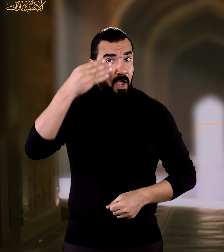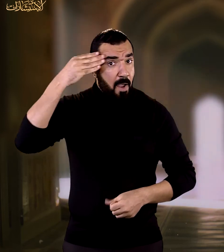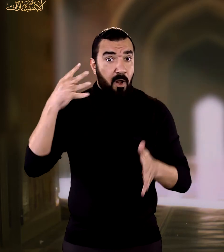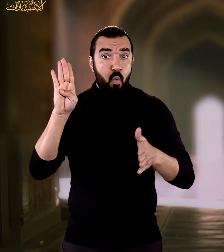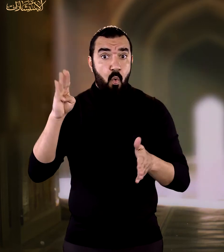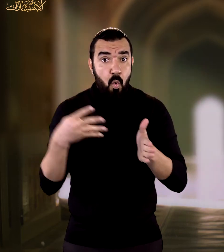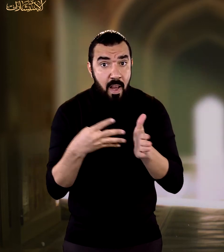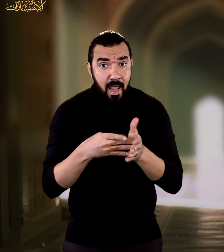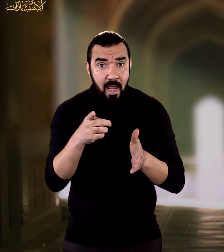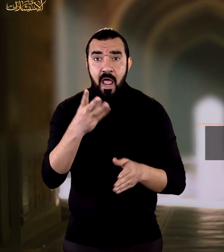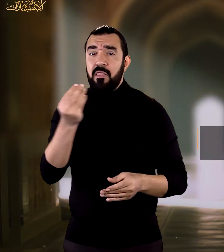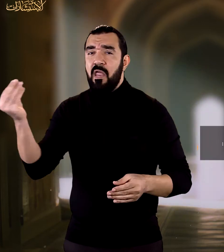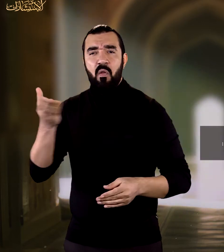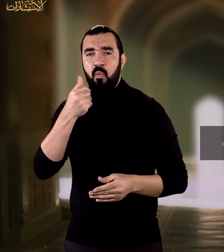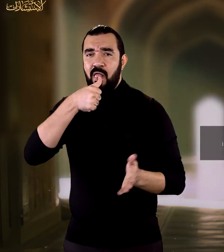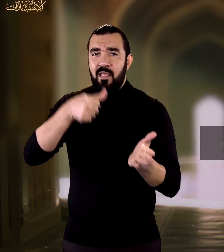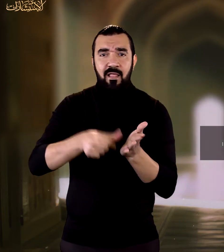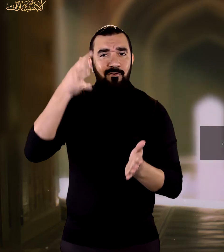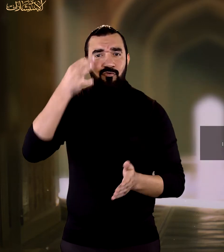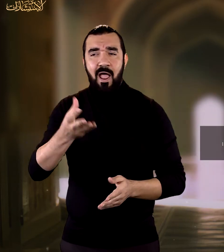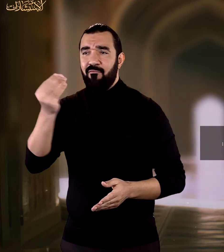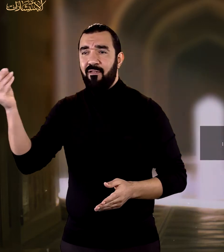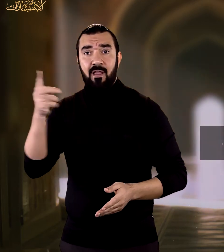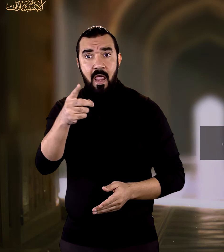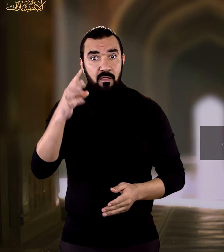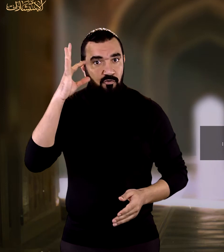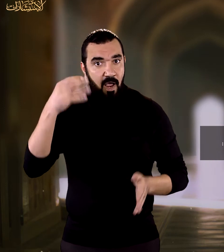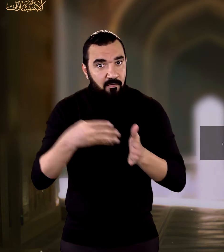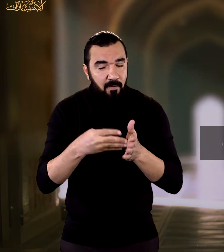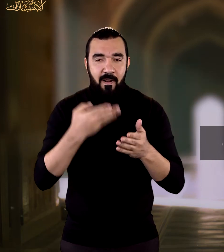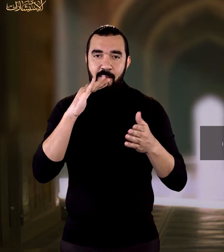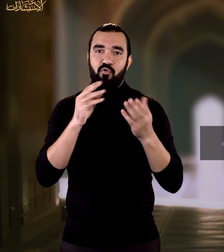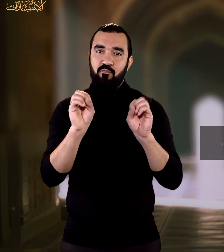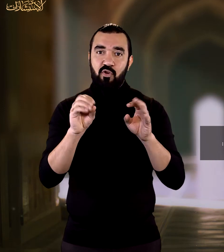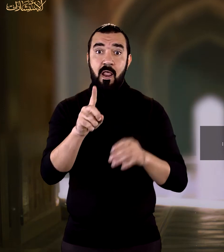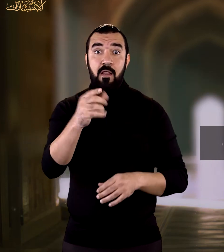أمر طلب العمل يحتاج إلى الأخذ بسببين رئيسين